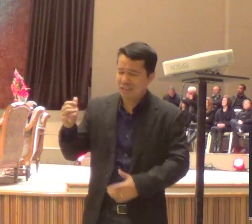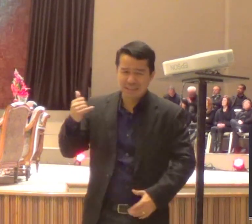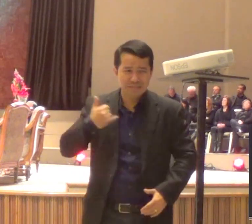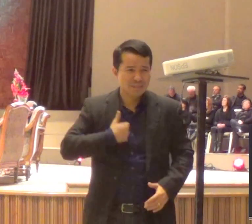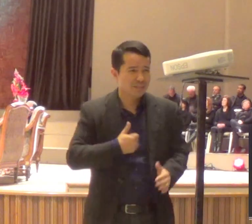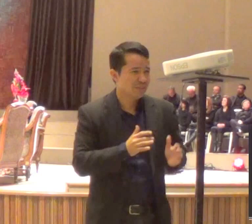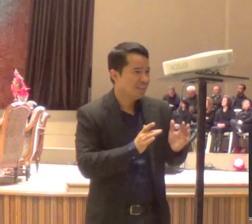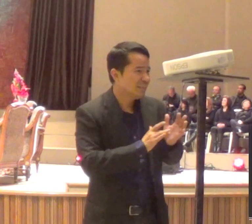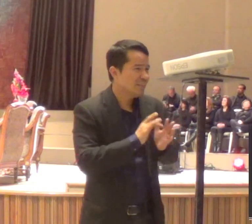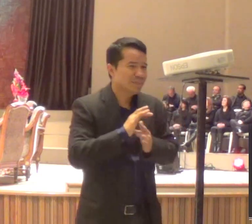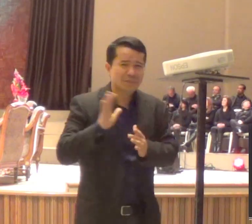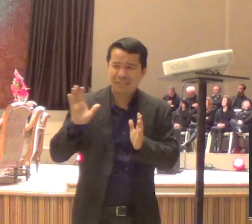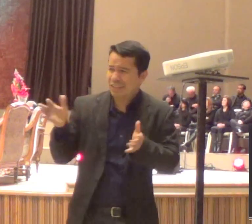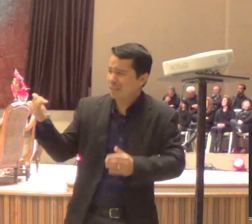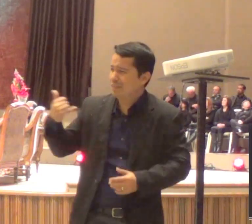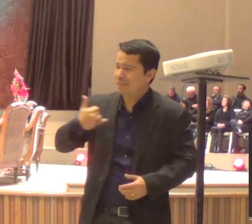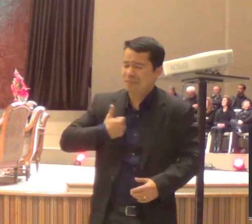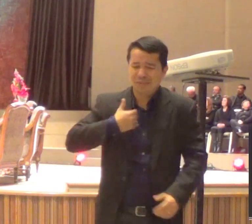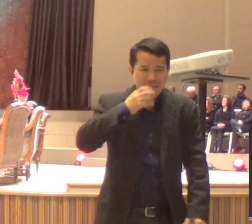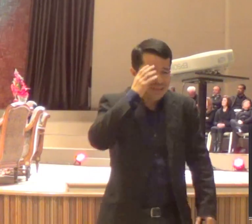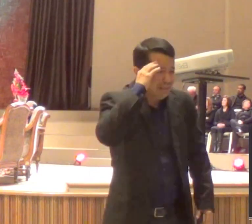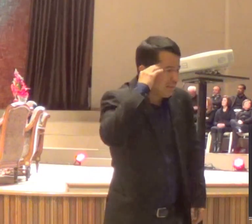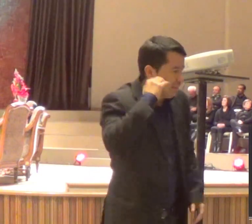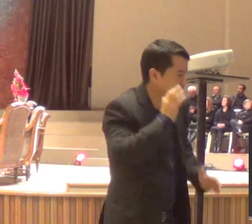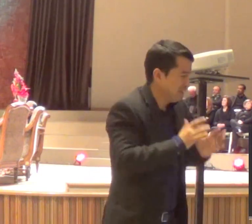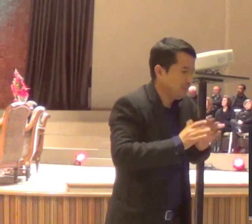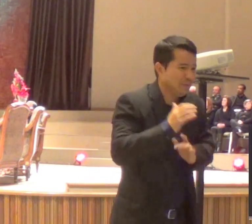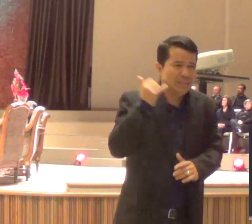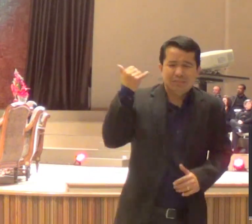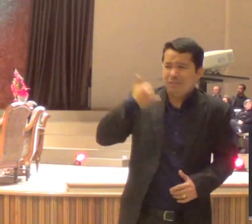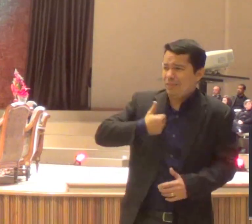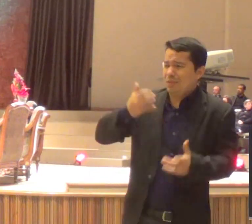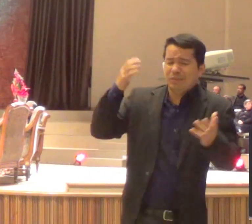dele, Pedro, quando você se converter,